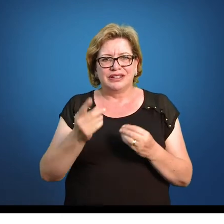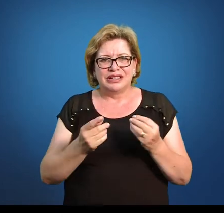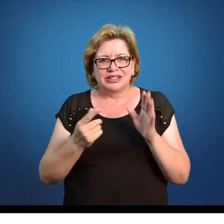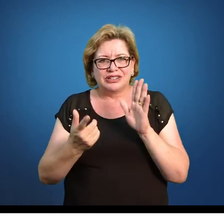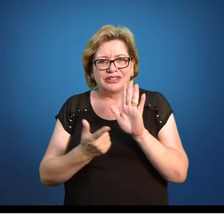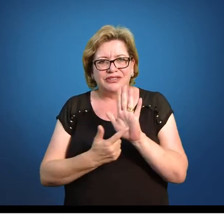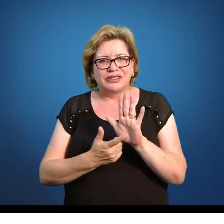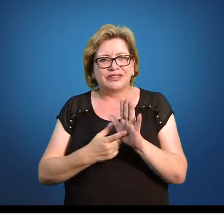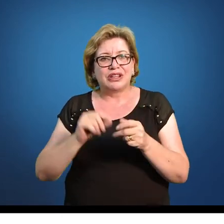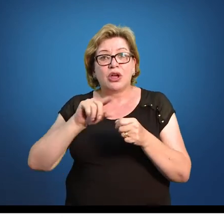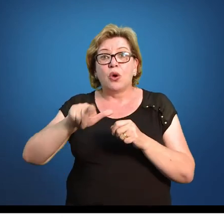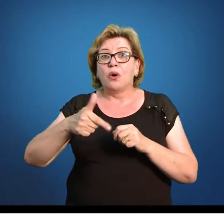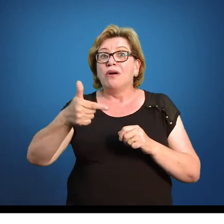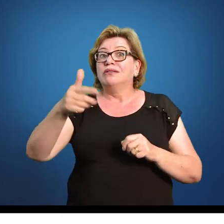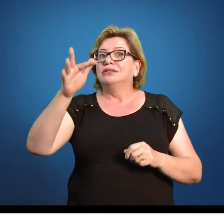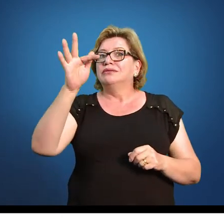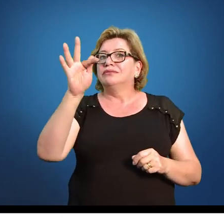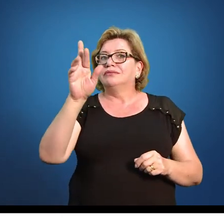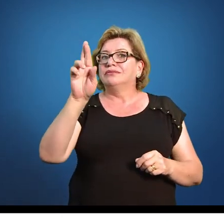a gente vai construir mais uma frequência.